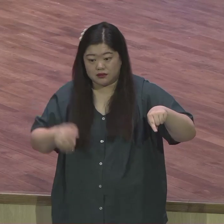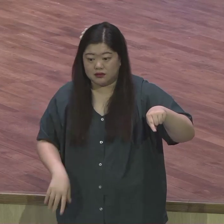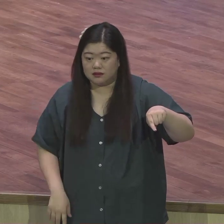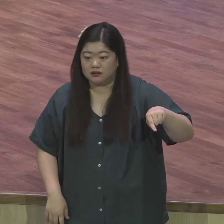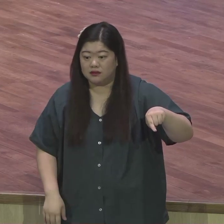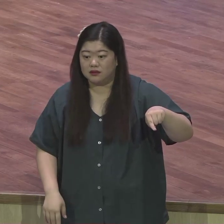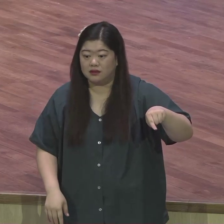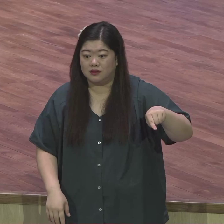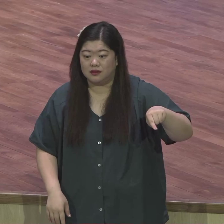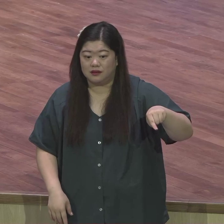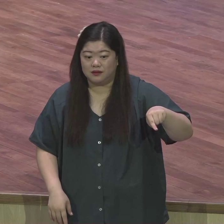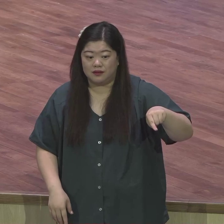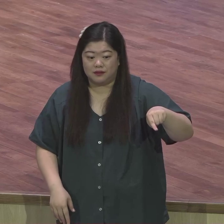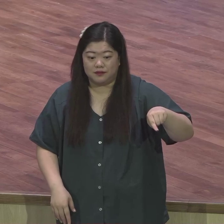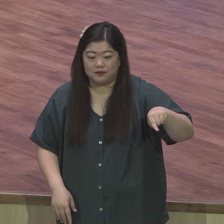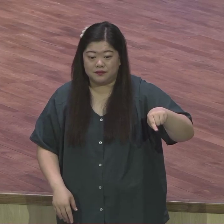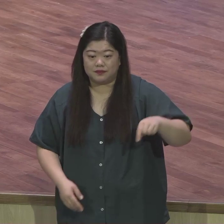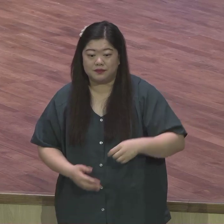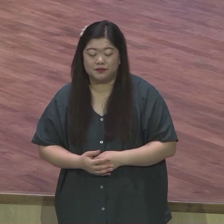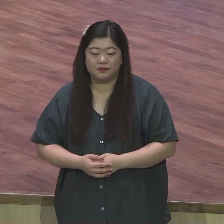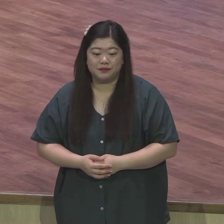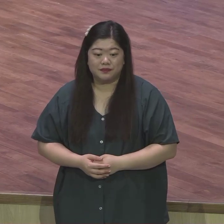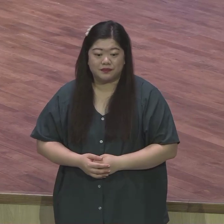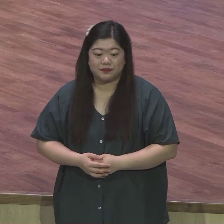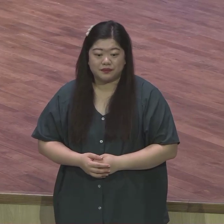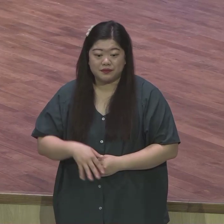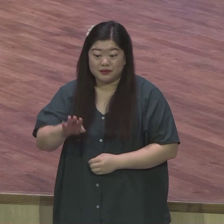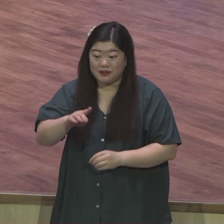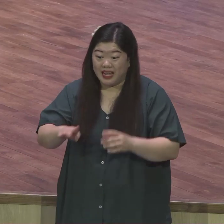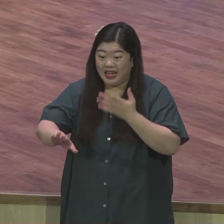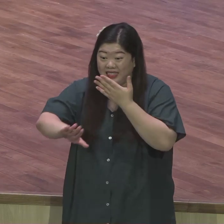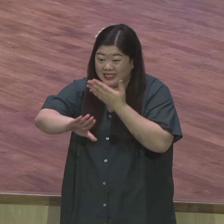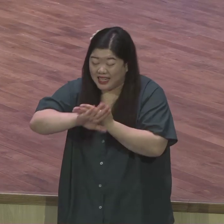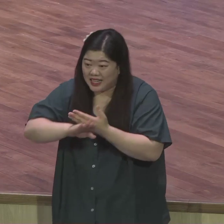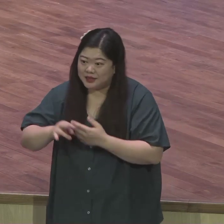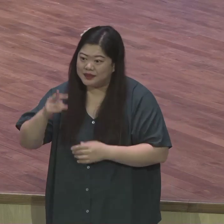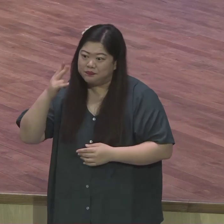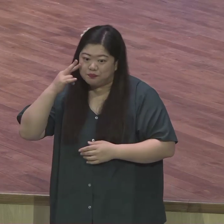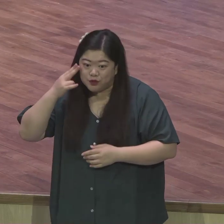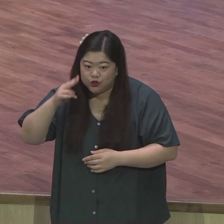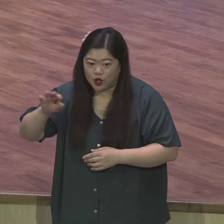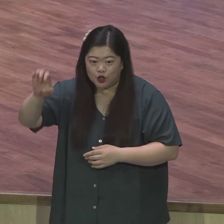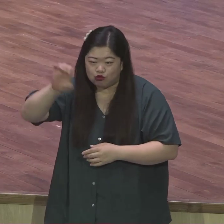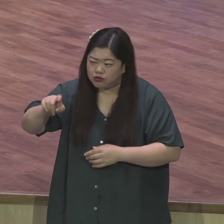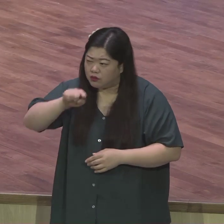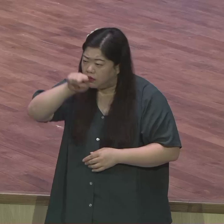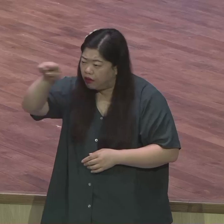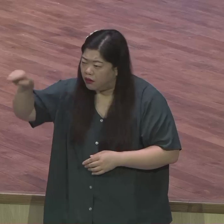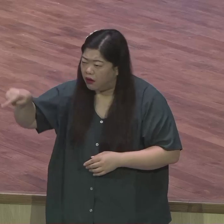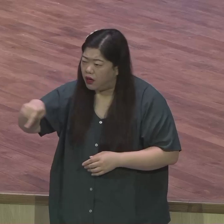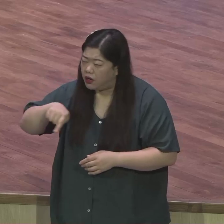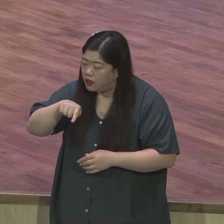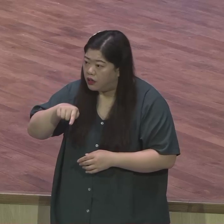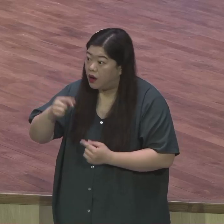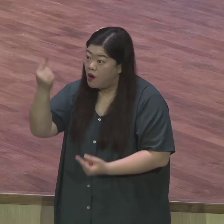한마디로 말하면 다른 어느 민족이 누릴 수 없었던 축복의 기득권을 다 가진 민족이 이스라엘